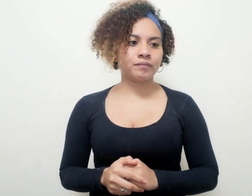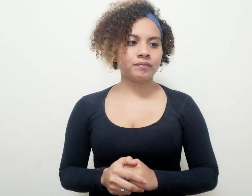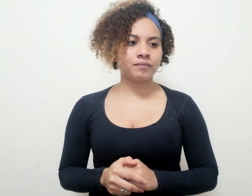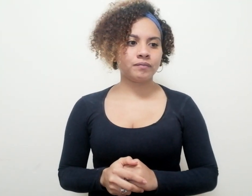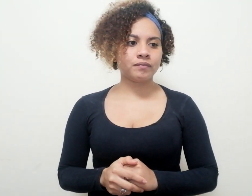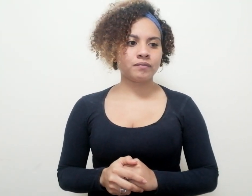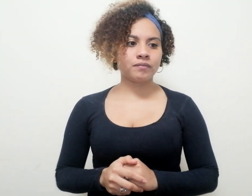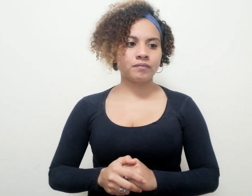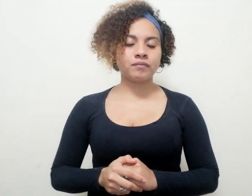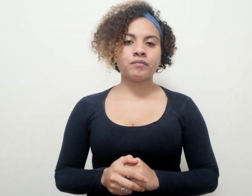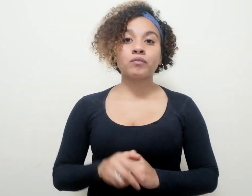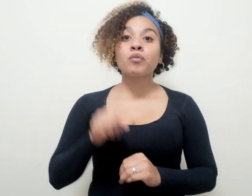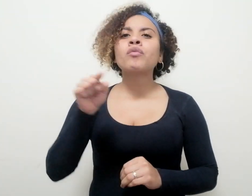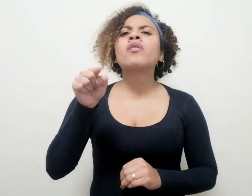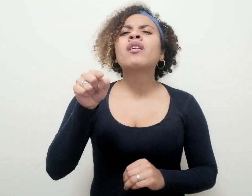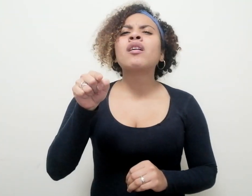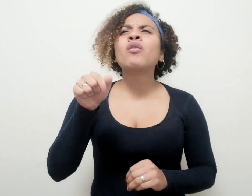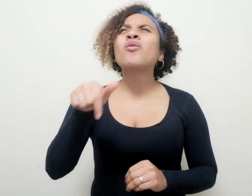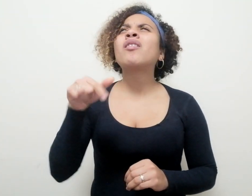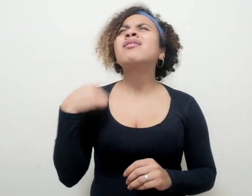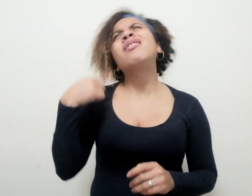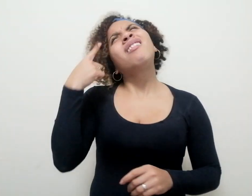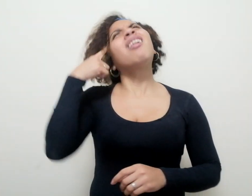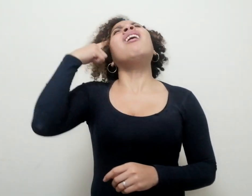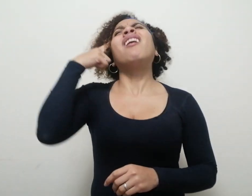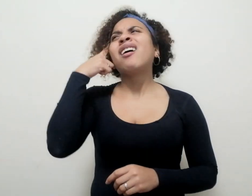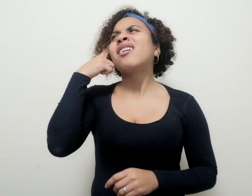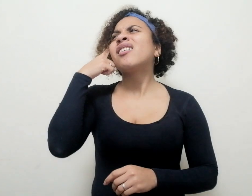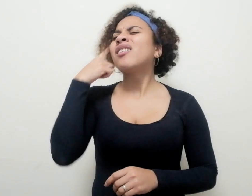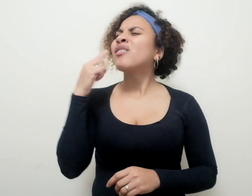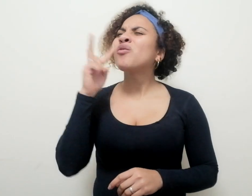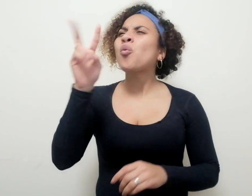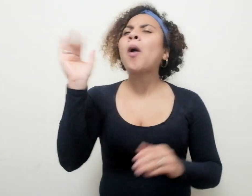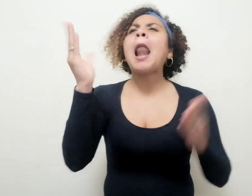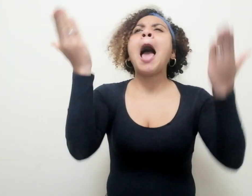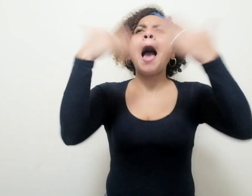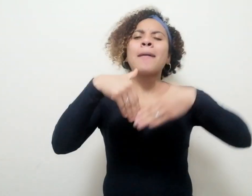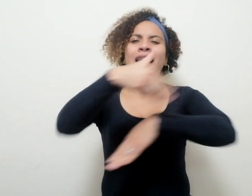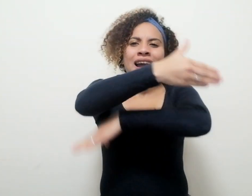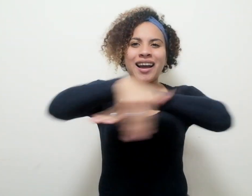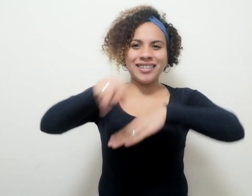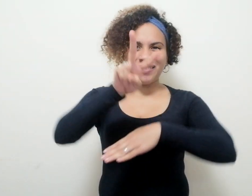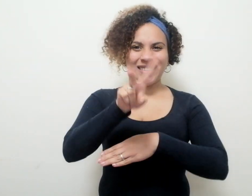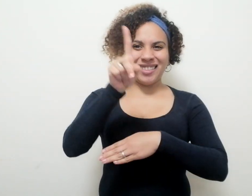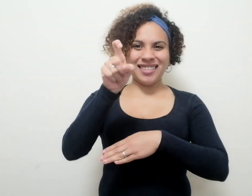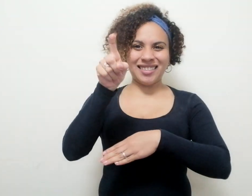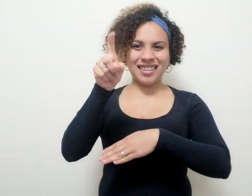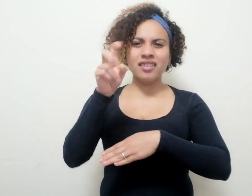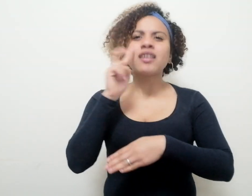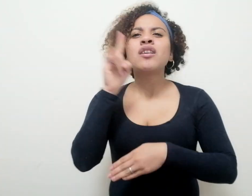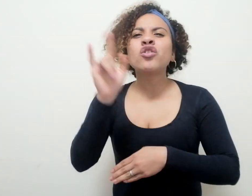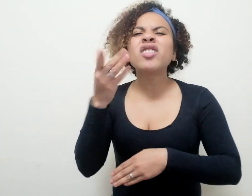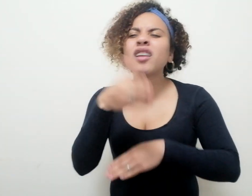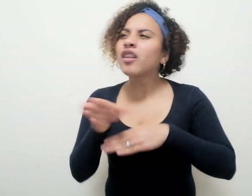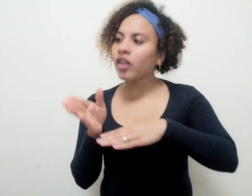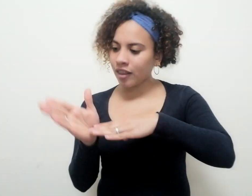Uno se encuentra aquí, entrando por la fachada de la Calla 26, en dirección a la capilla,